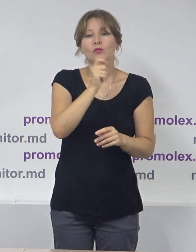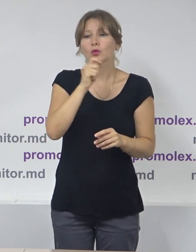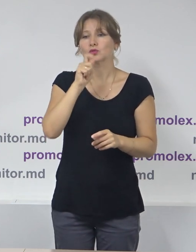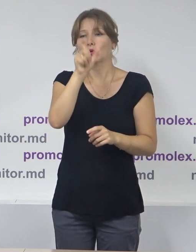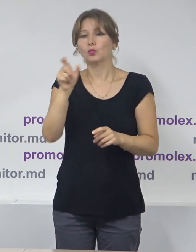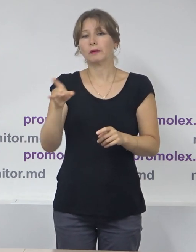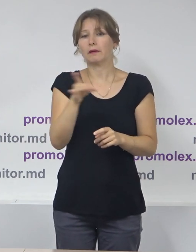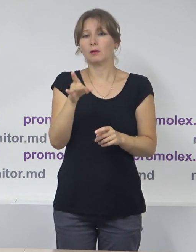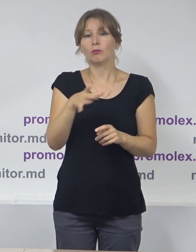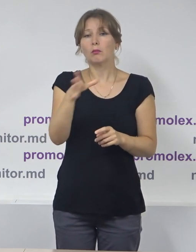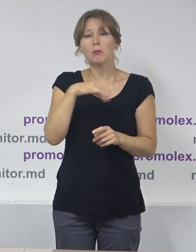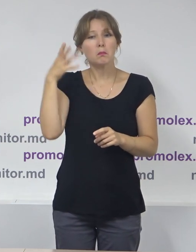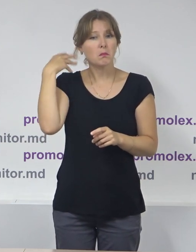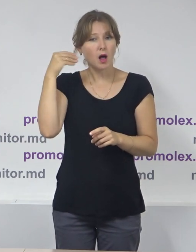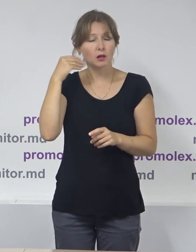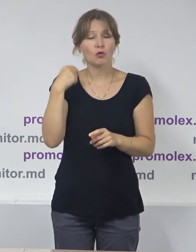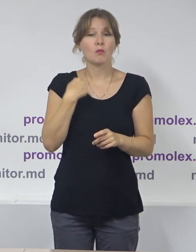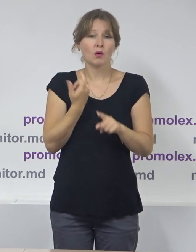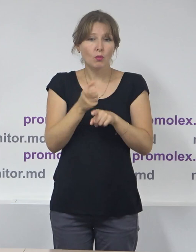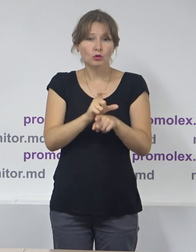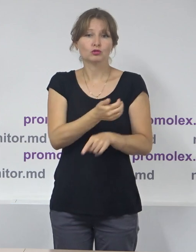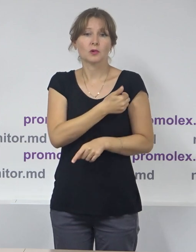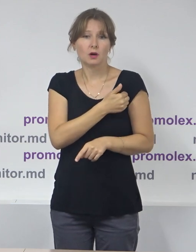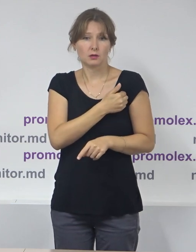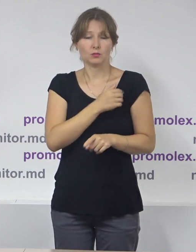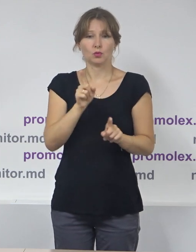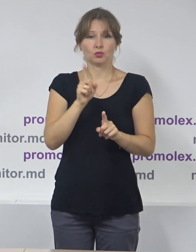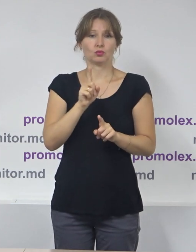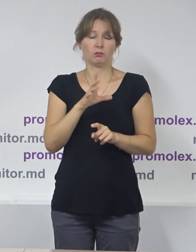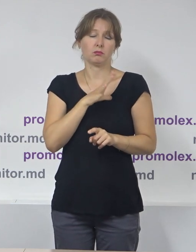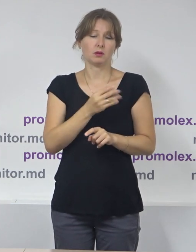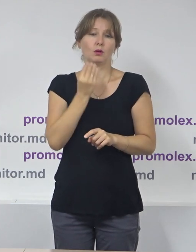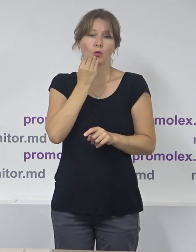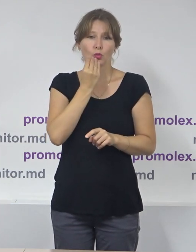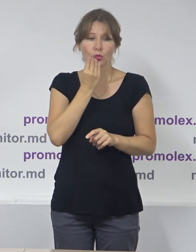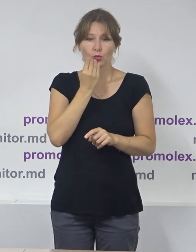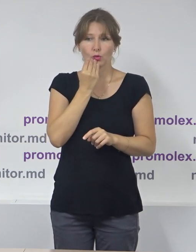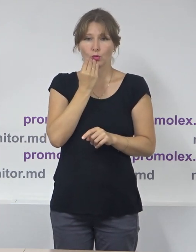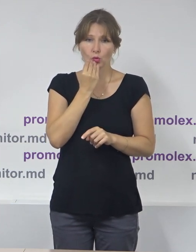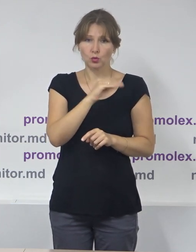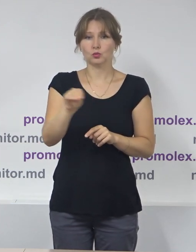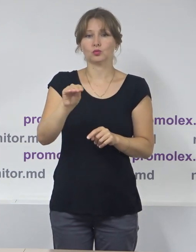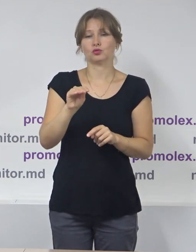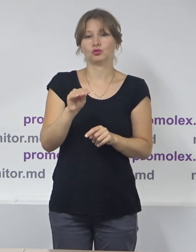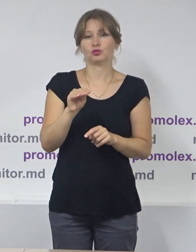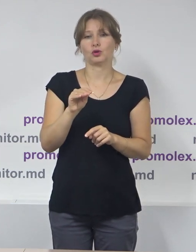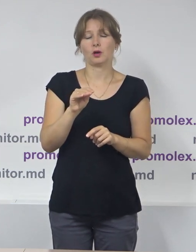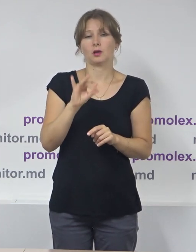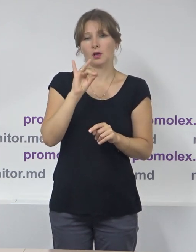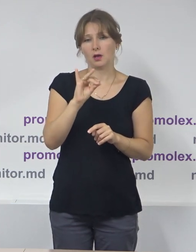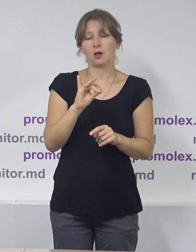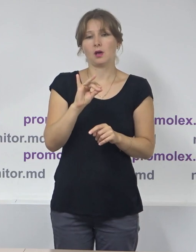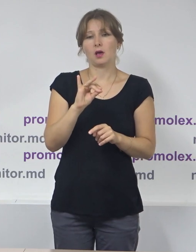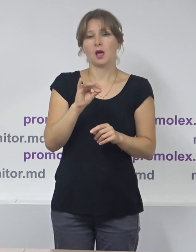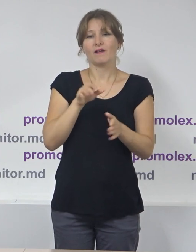Moldova, desigur că ne așteptăm să fie și cu un impact asupra alegerilor locale generale.